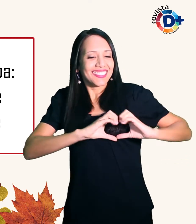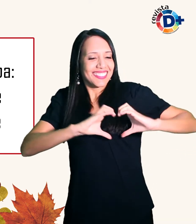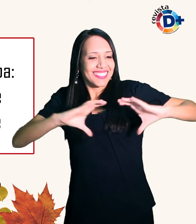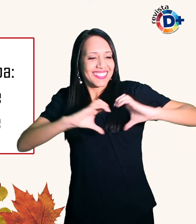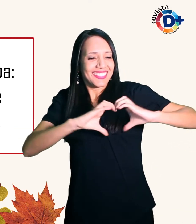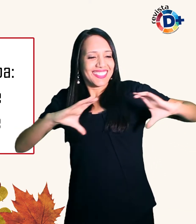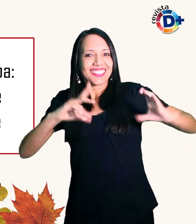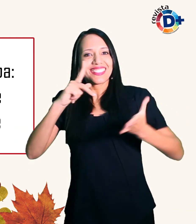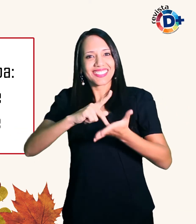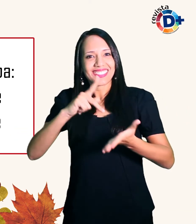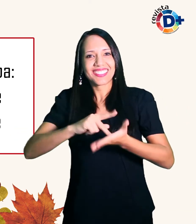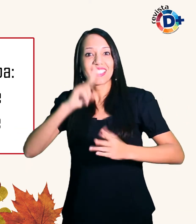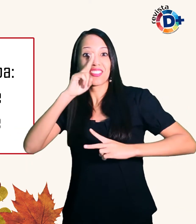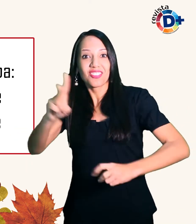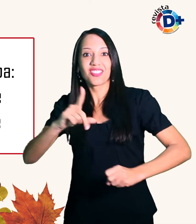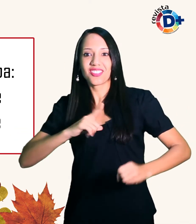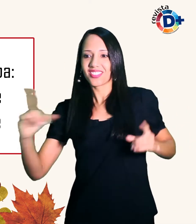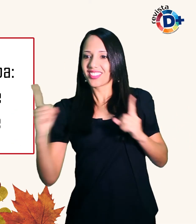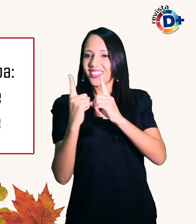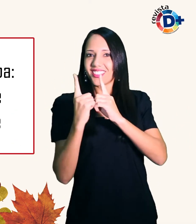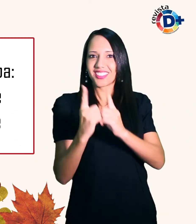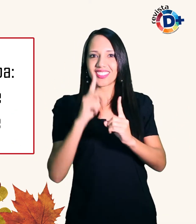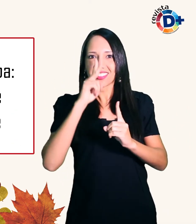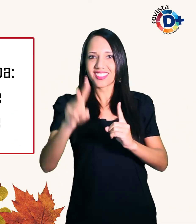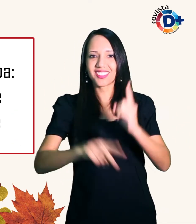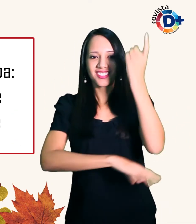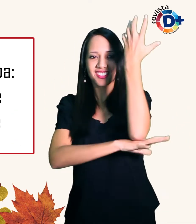fortes como raízes e leves como folhas